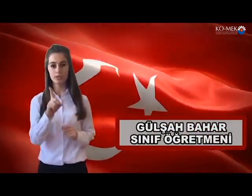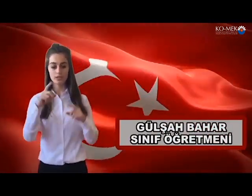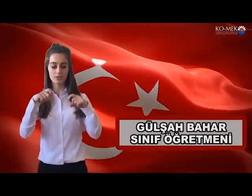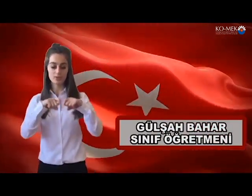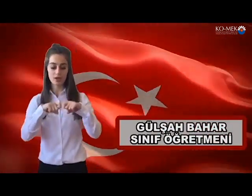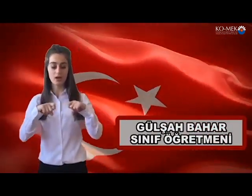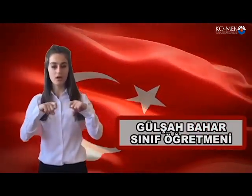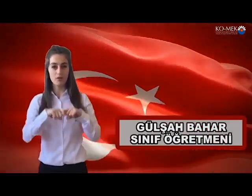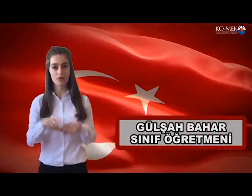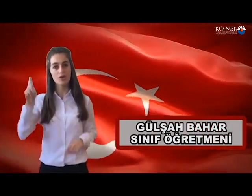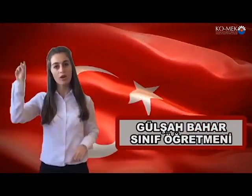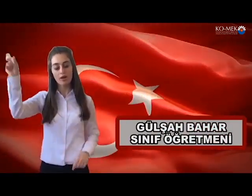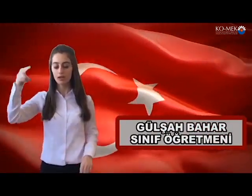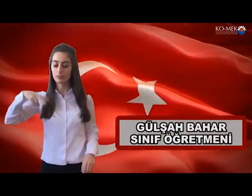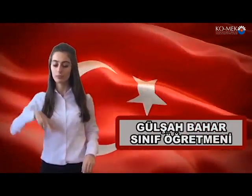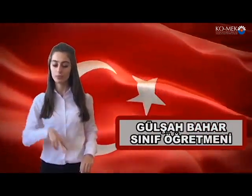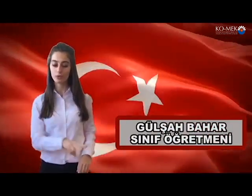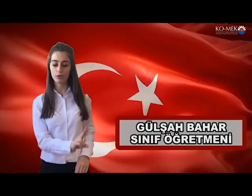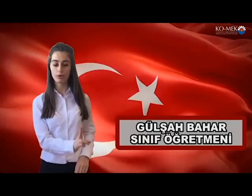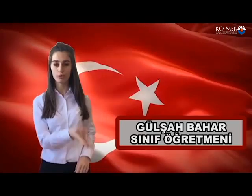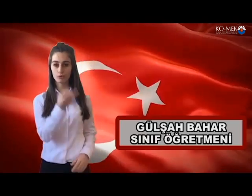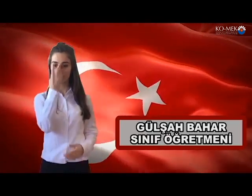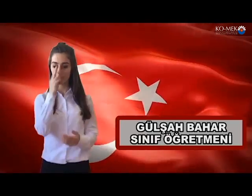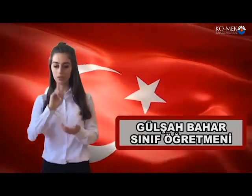bucağı